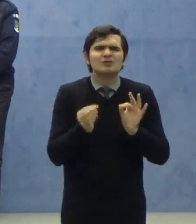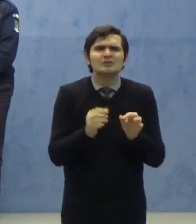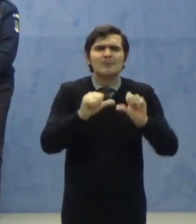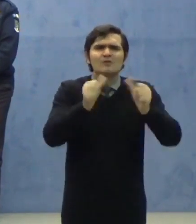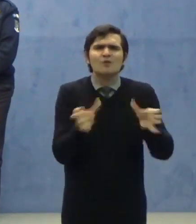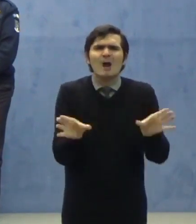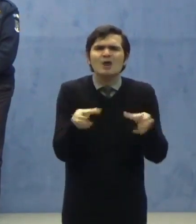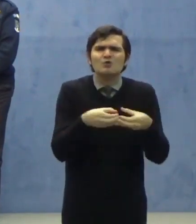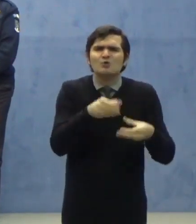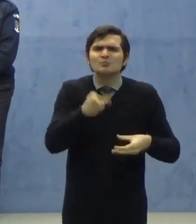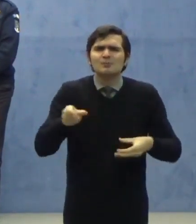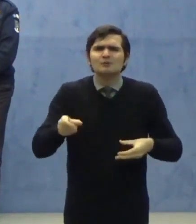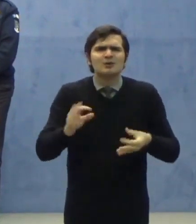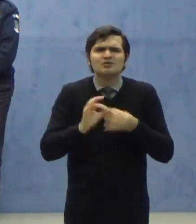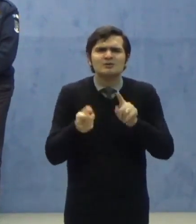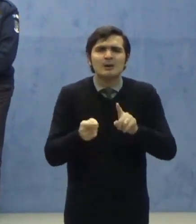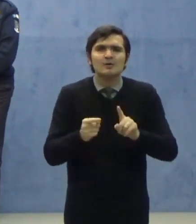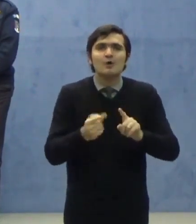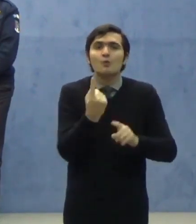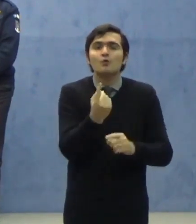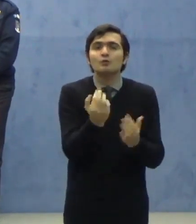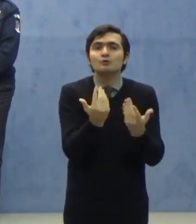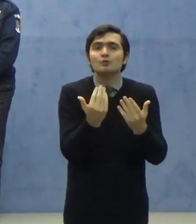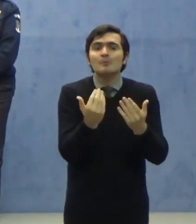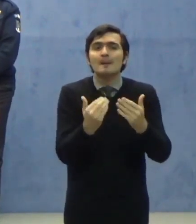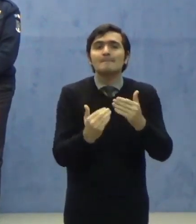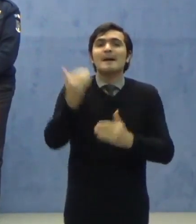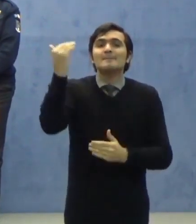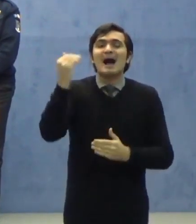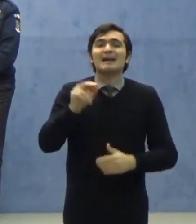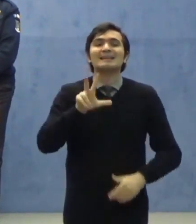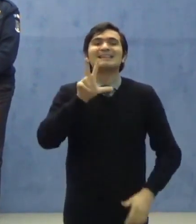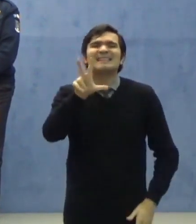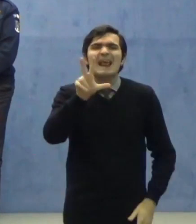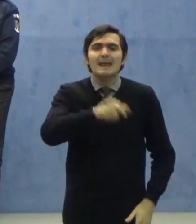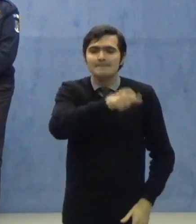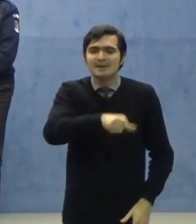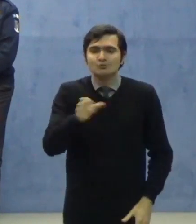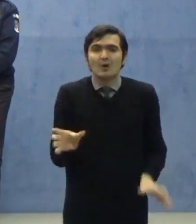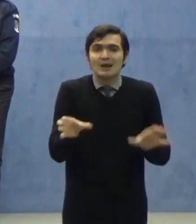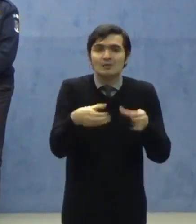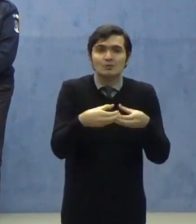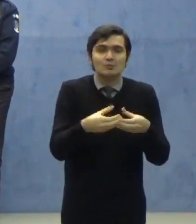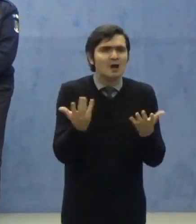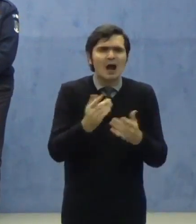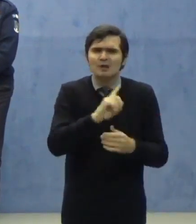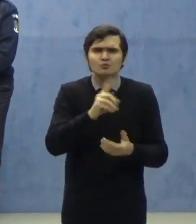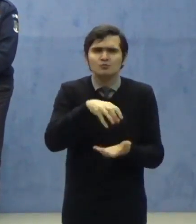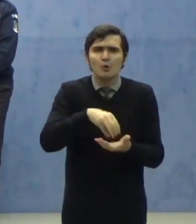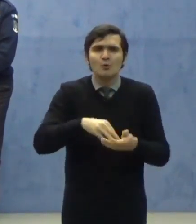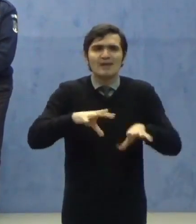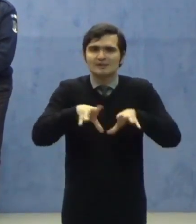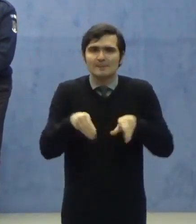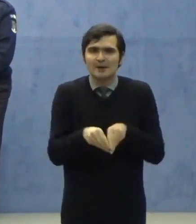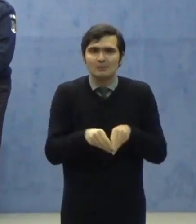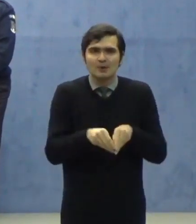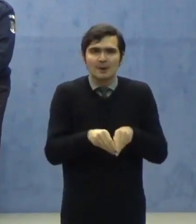înțelege alăturarea unui număr mai mare de trei persoane, persoane care nu locuiesc împreună.